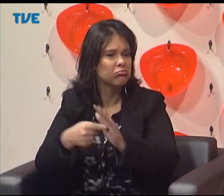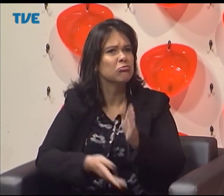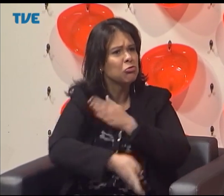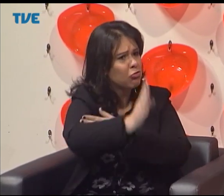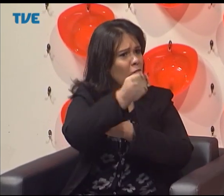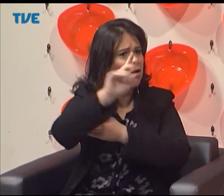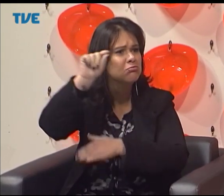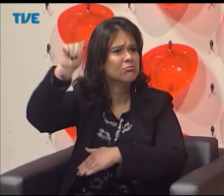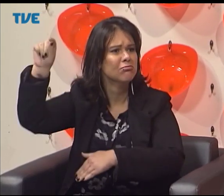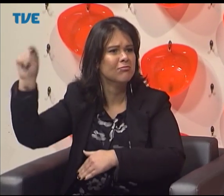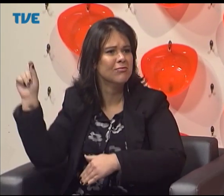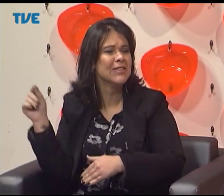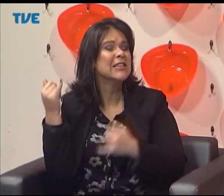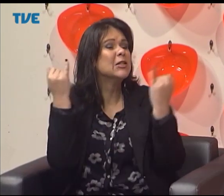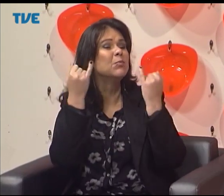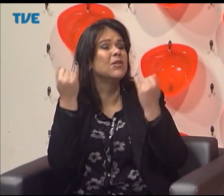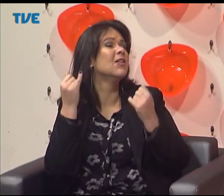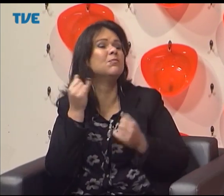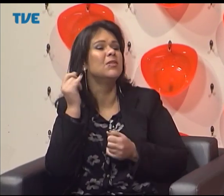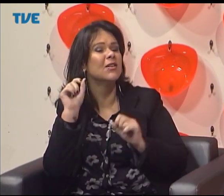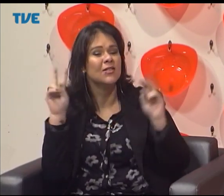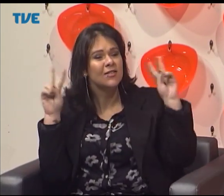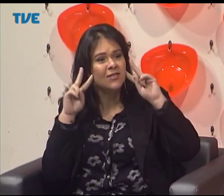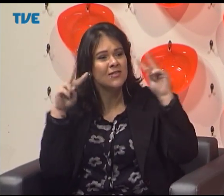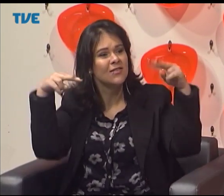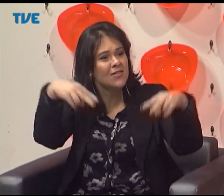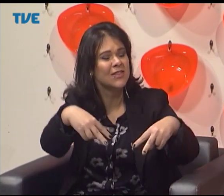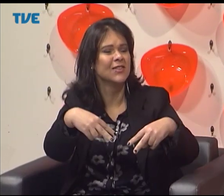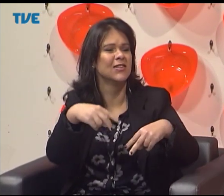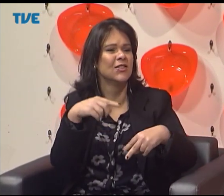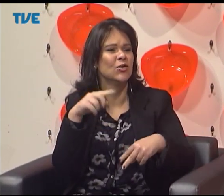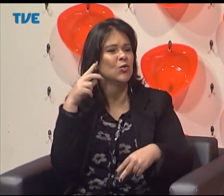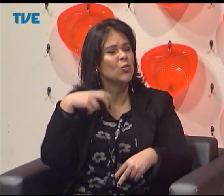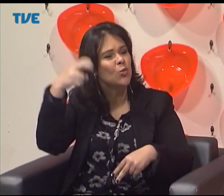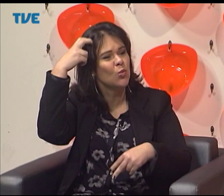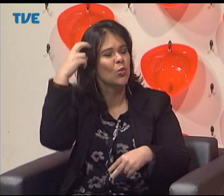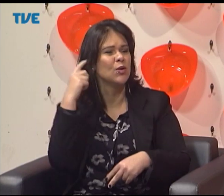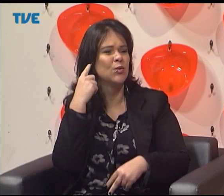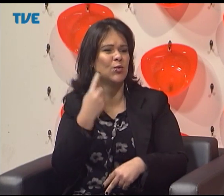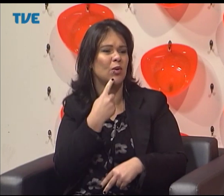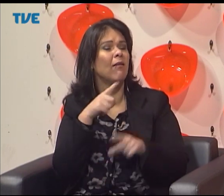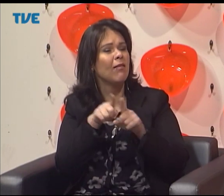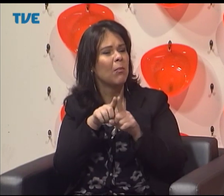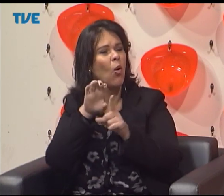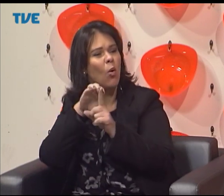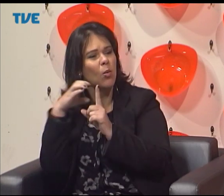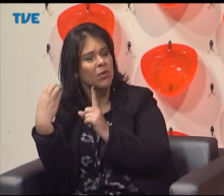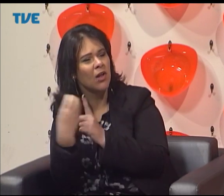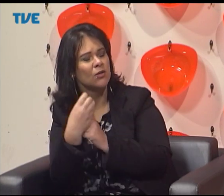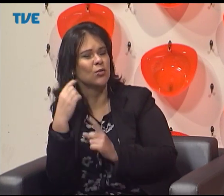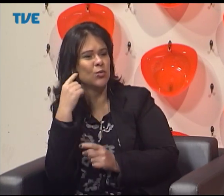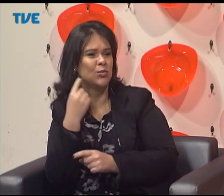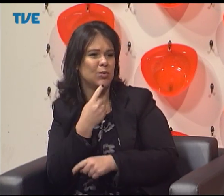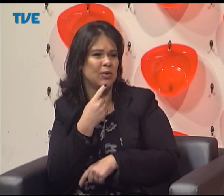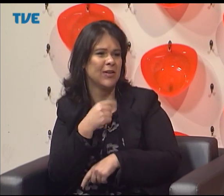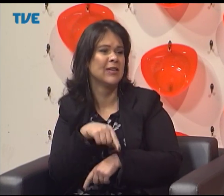vem fazendo uma apresentação maravilhosa, tem feito viagens, e isso é um reconhecimento, porque traz todo um trabalho